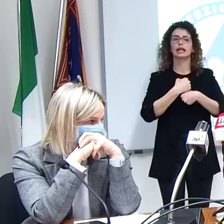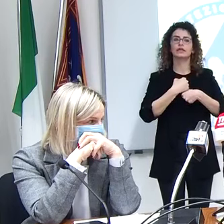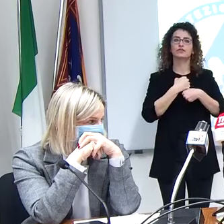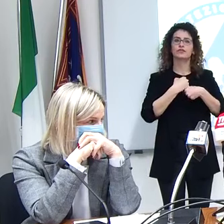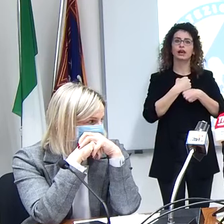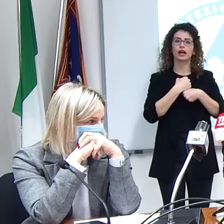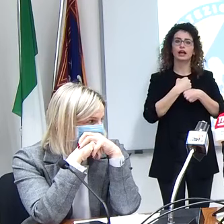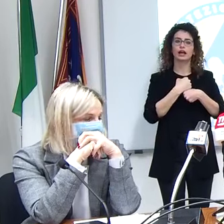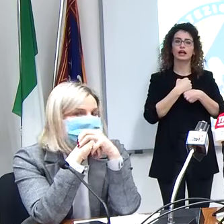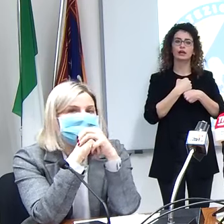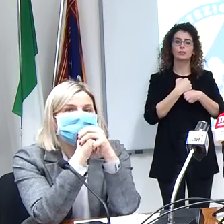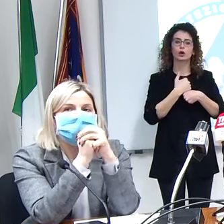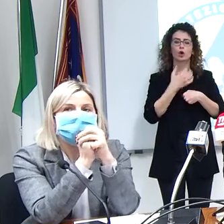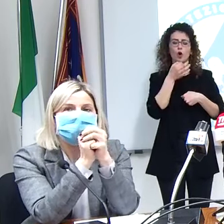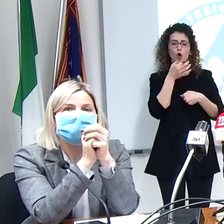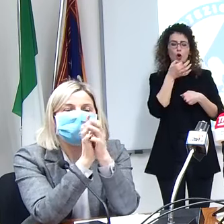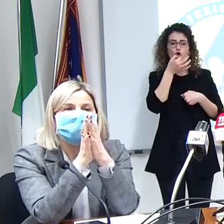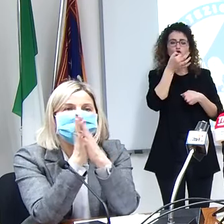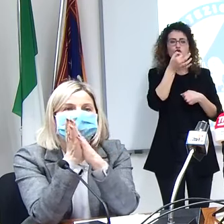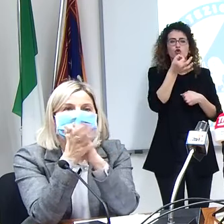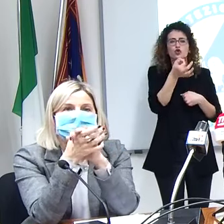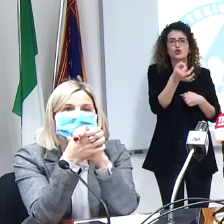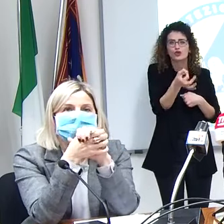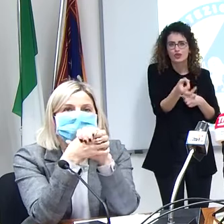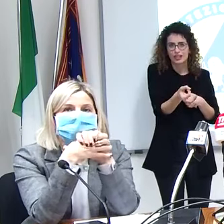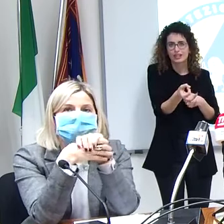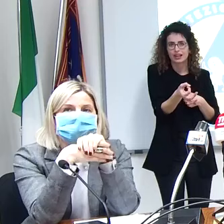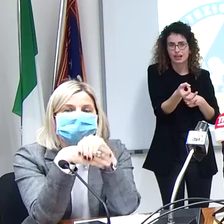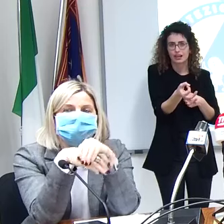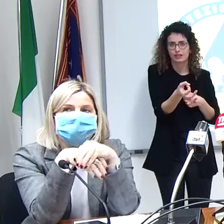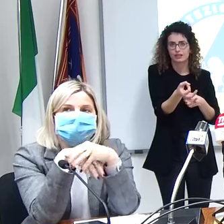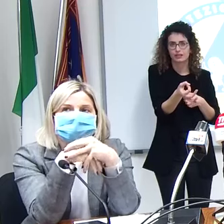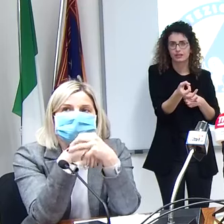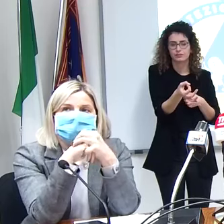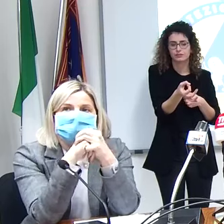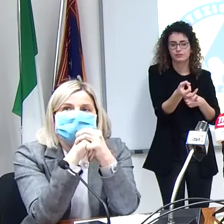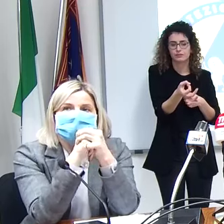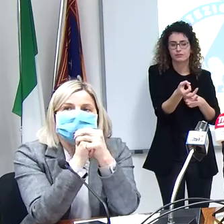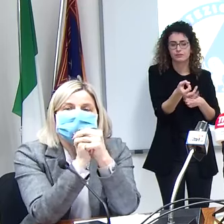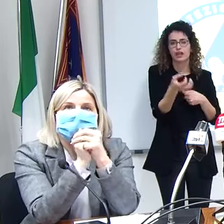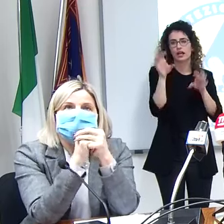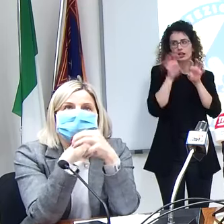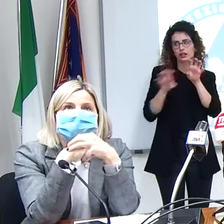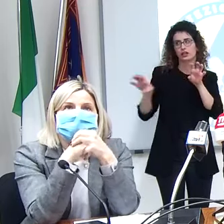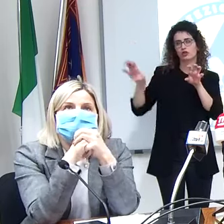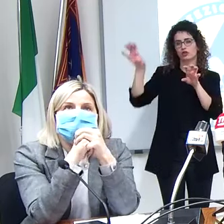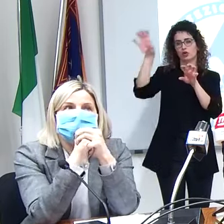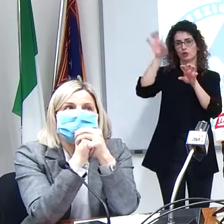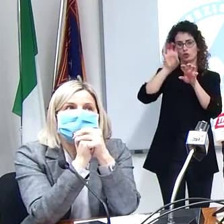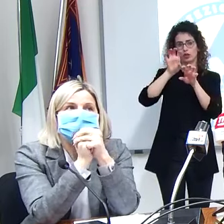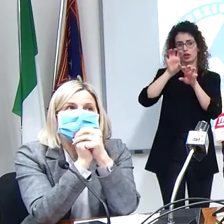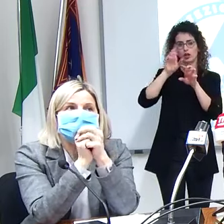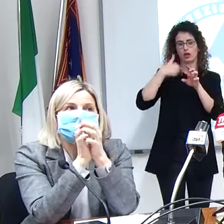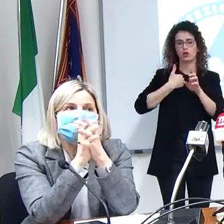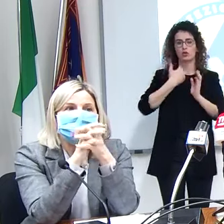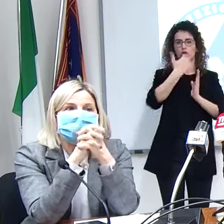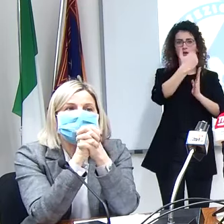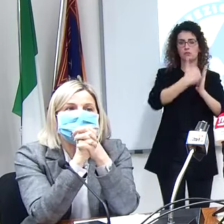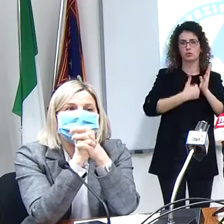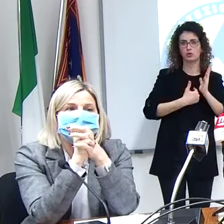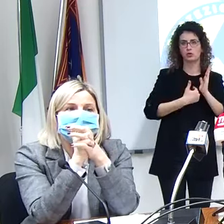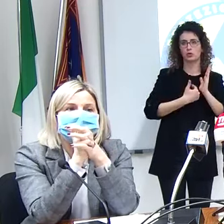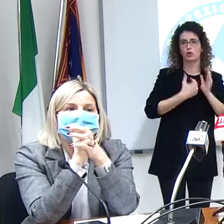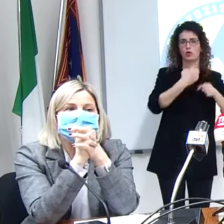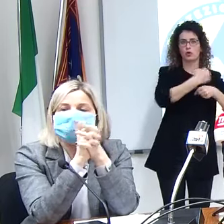consigliati suggeriti dalle regioni noi abbiamo confrontato il nostro con